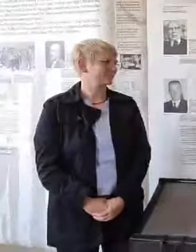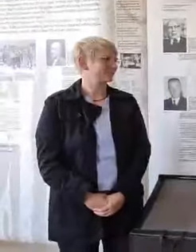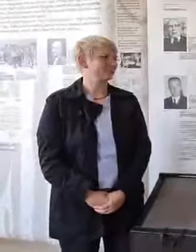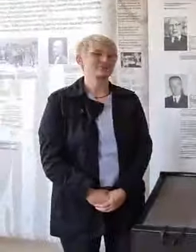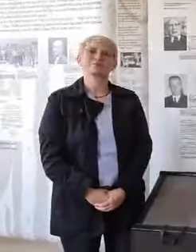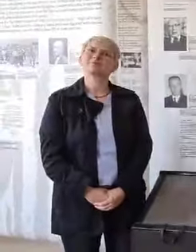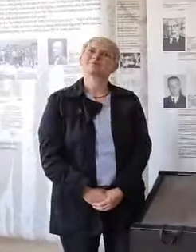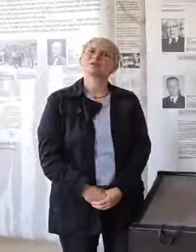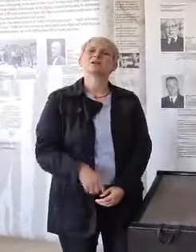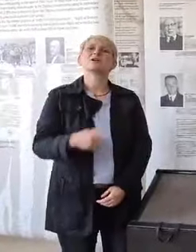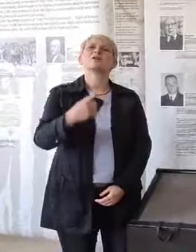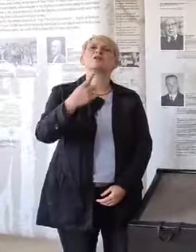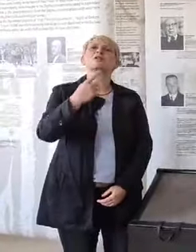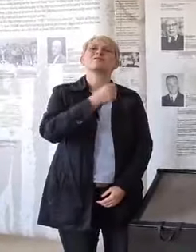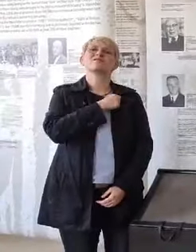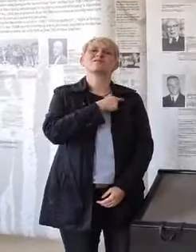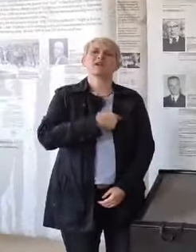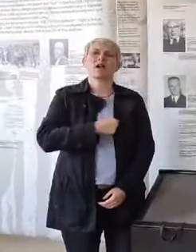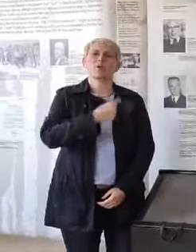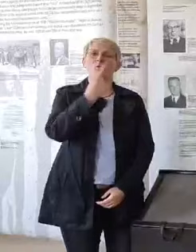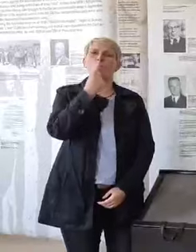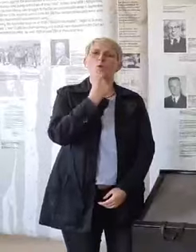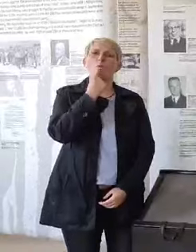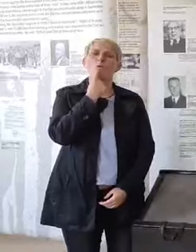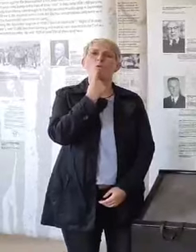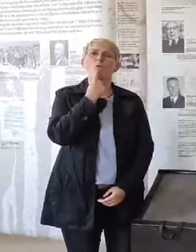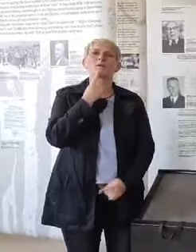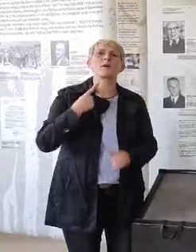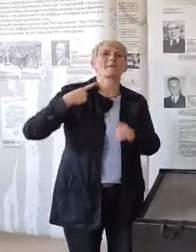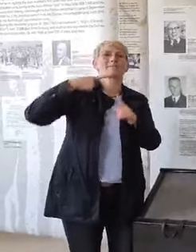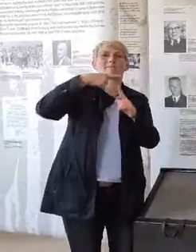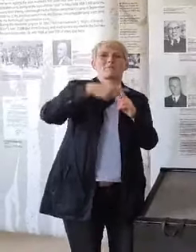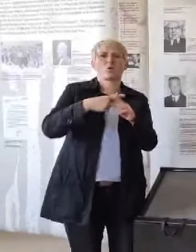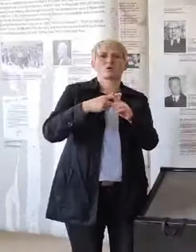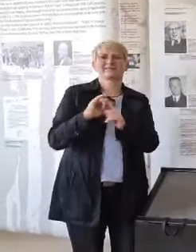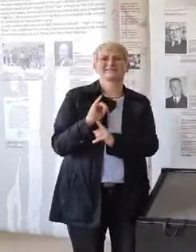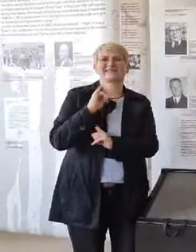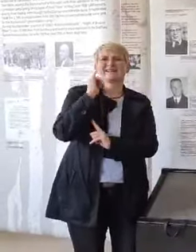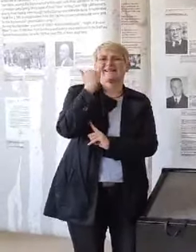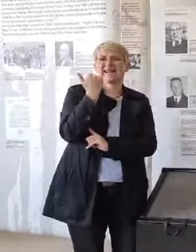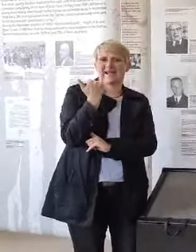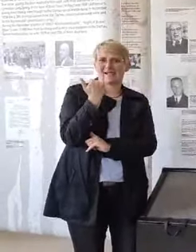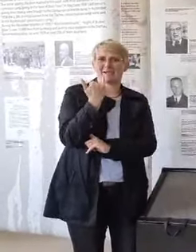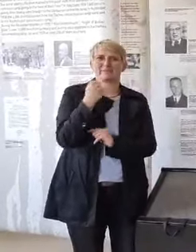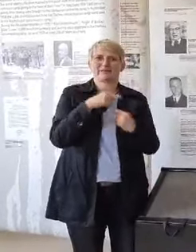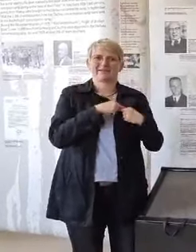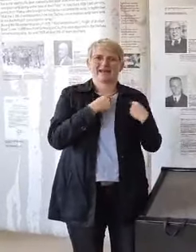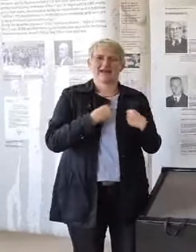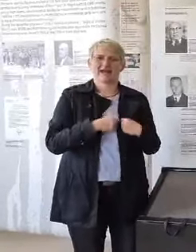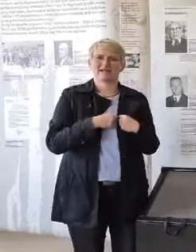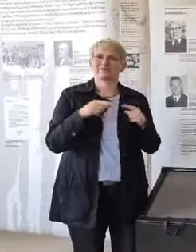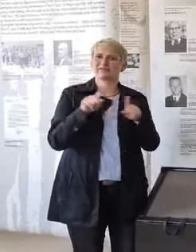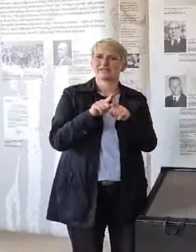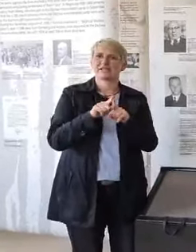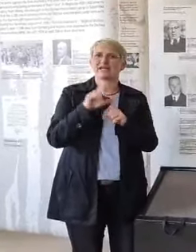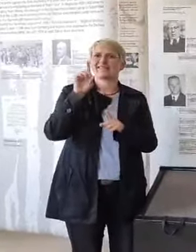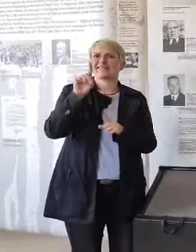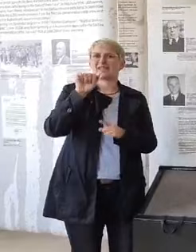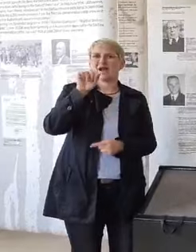Den roten Winkel, der eben mit einem gelben Dreieck hinterlegt ist, also den Davidstern und rot eben für politisch Inhaftierte, sogenannte